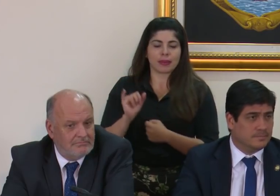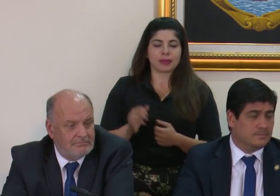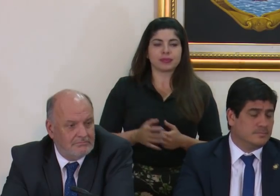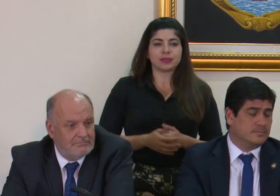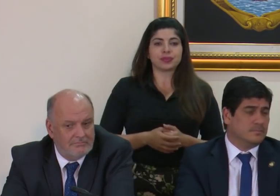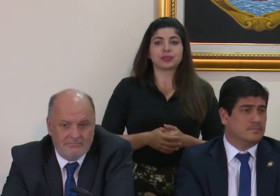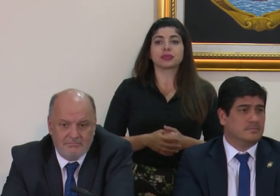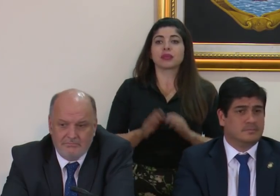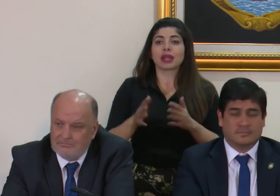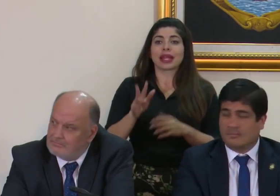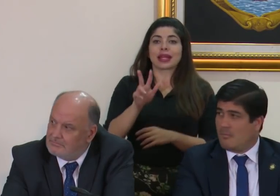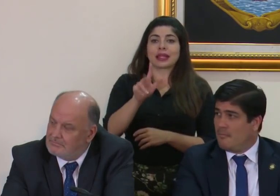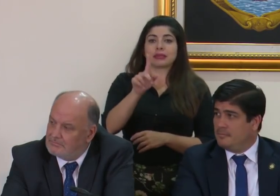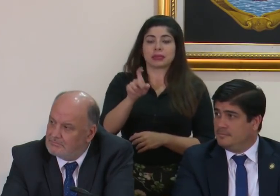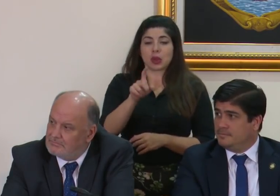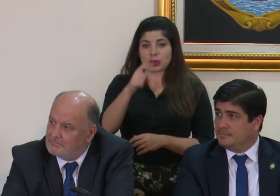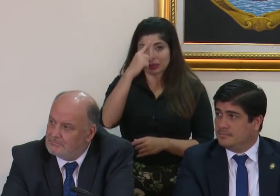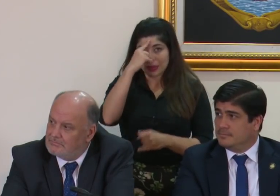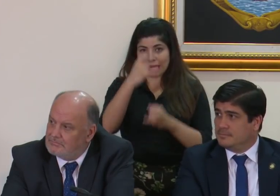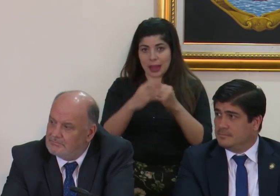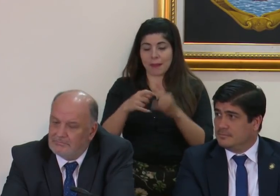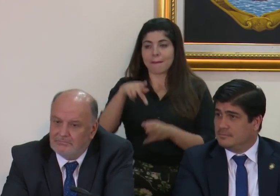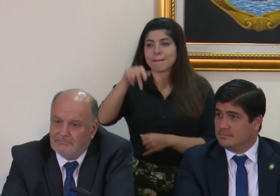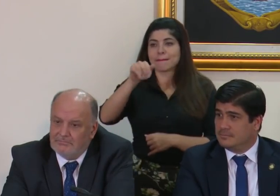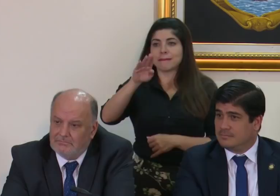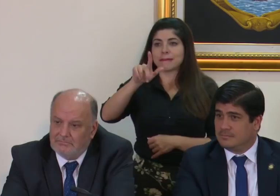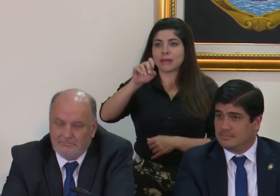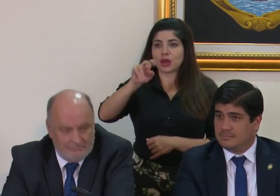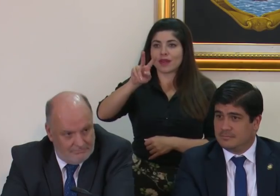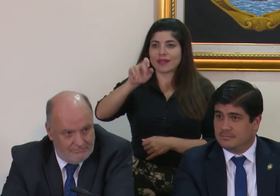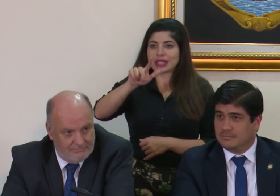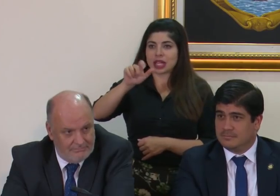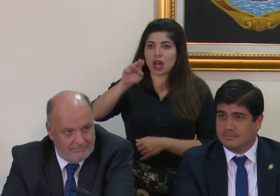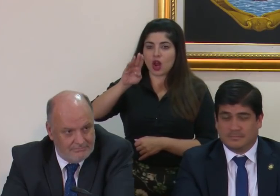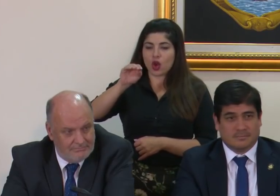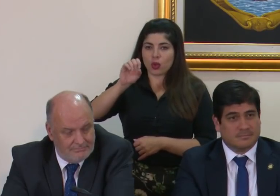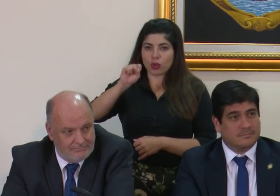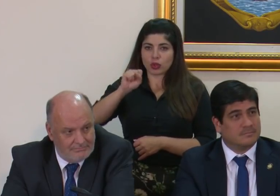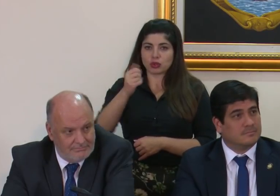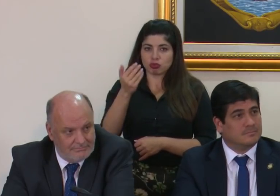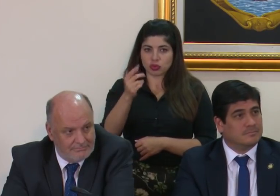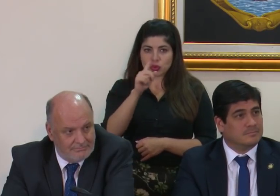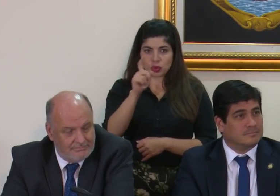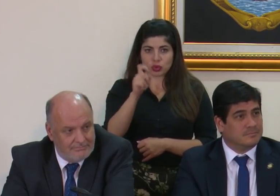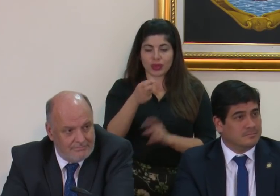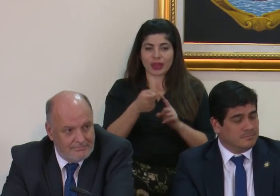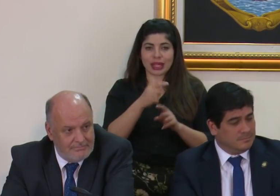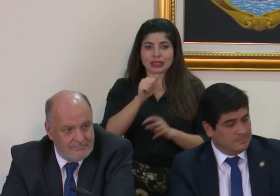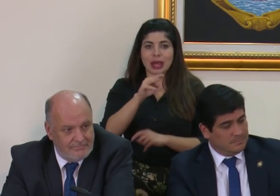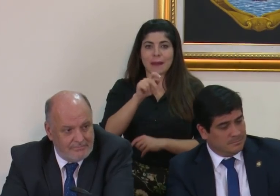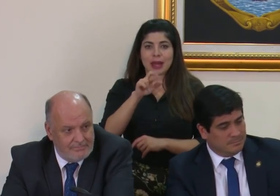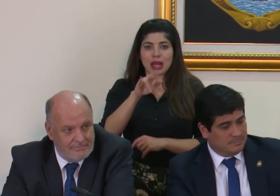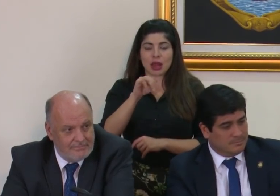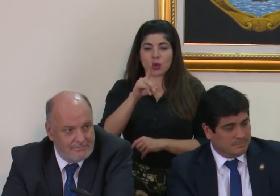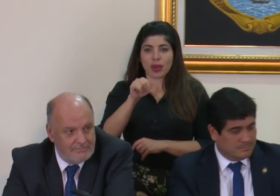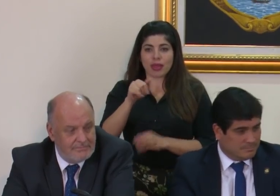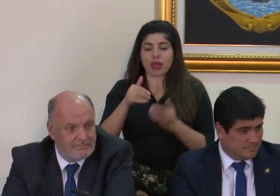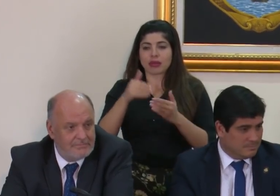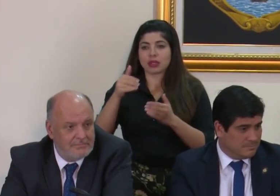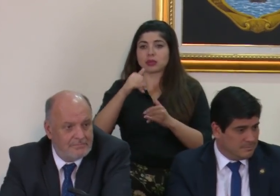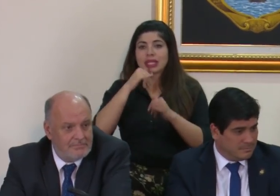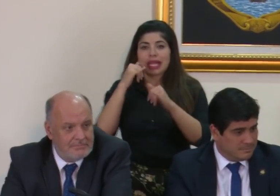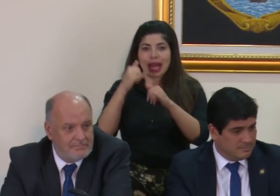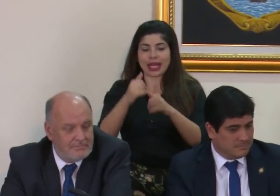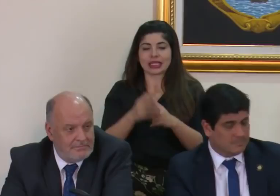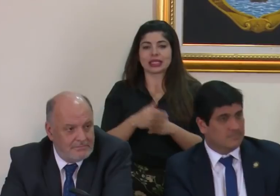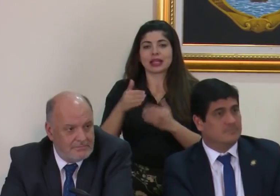Nos restan tres consultas para finalizar. Pablo Villalobos de Ameliarrueda.com Por favor, su consulta decidió diario extra y se lo ve para finalizar. Gracias.